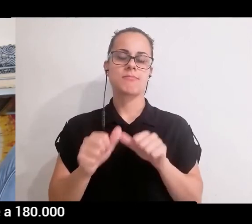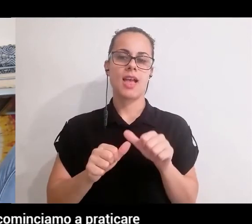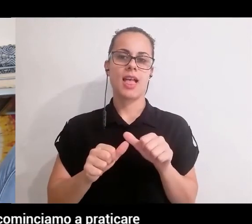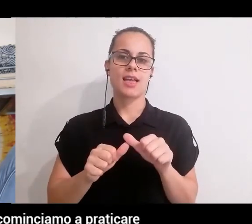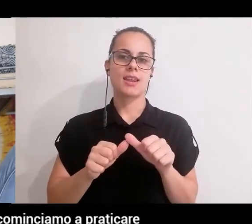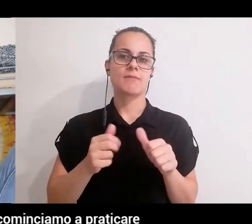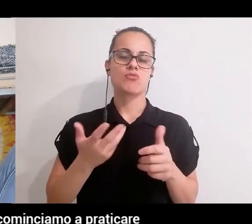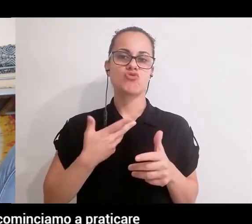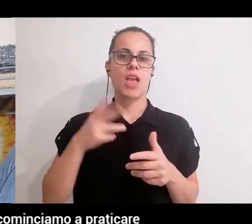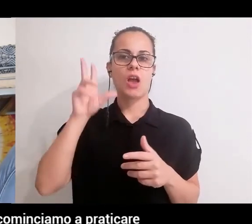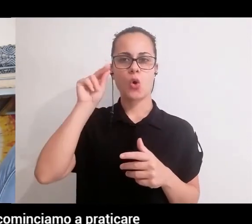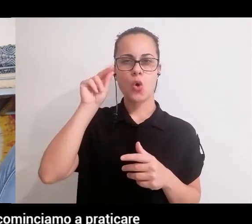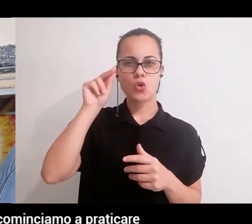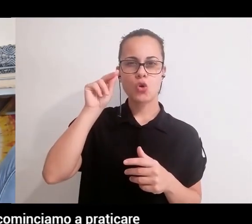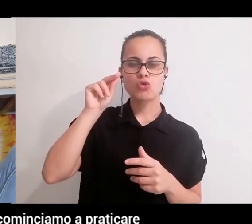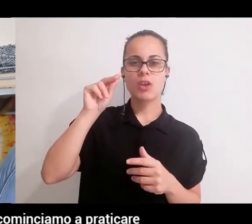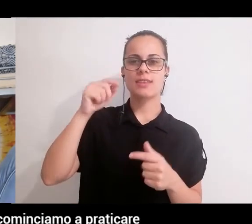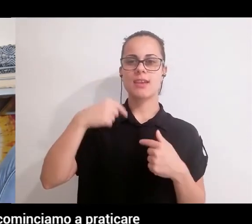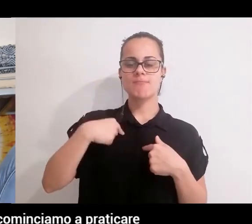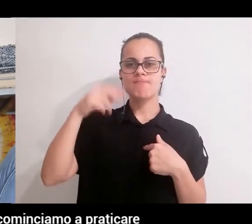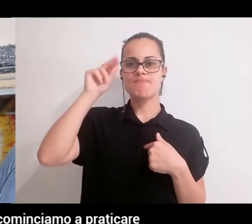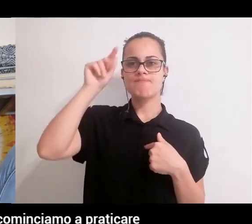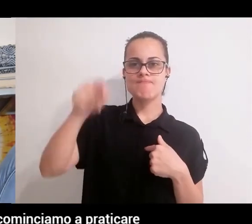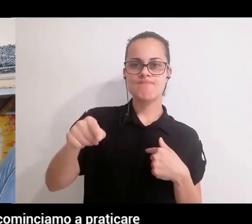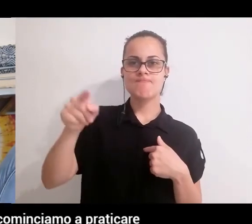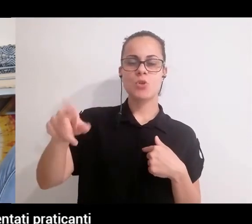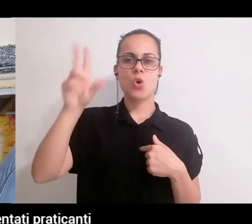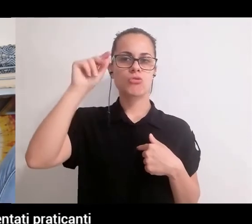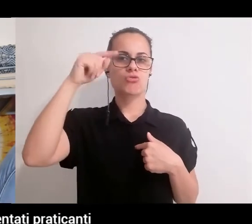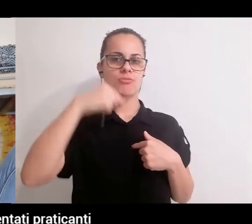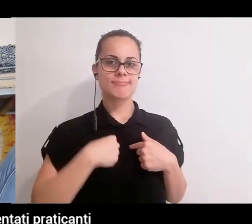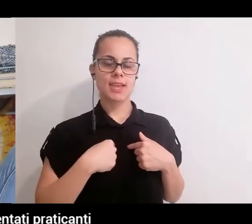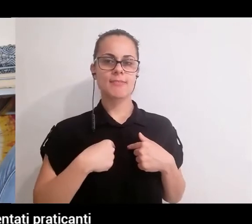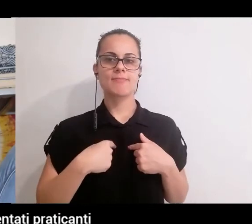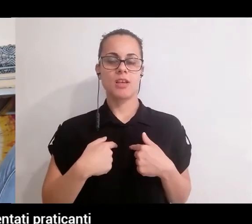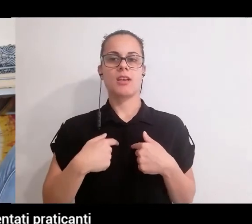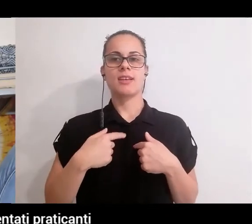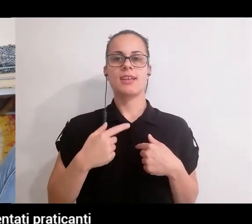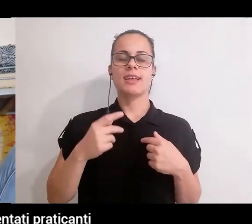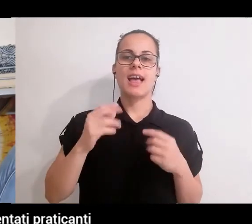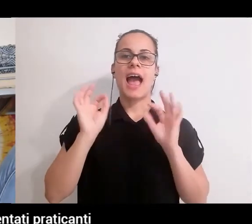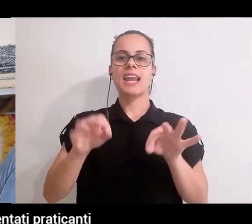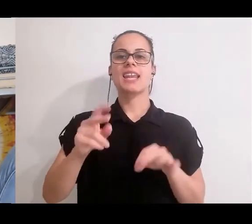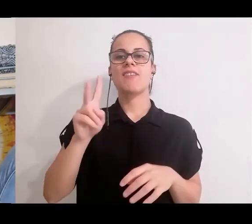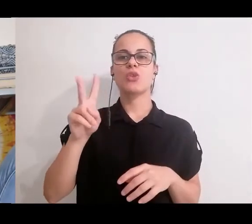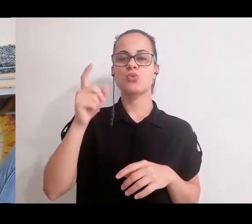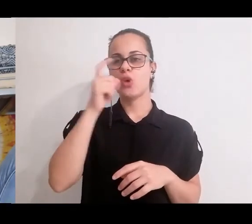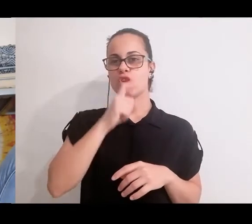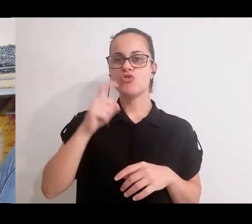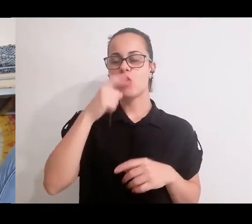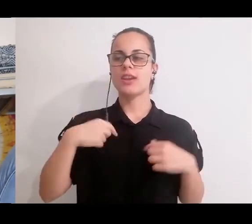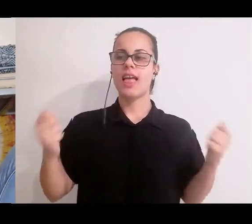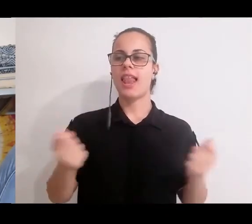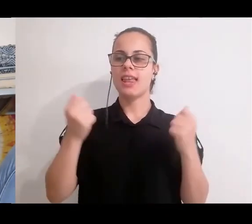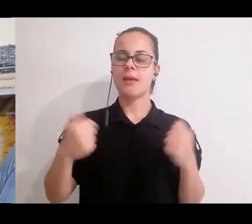pratica di conoscenza reciproca quindi quando cominciamo a praticare il reiki non è che in due giorni siamo diventati praticanti reiki e